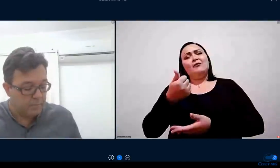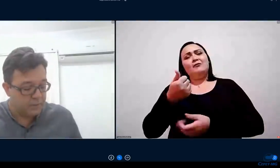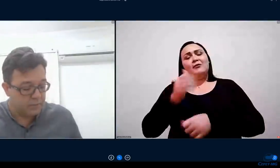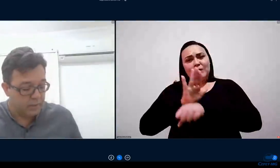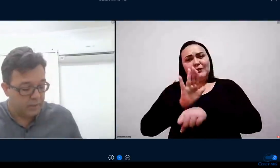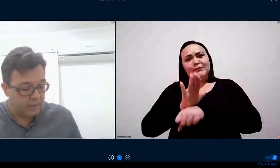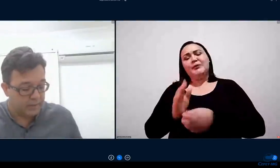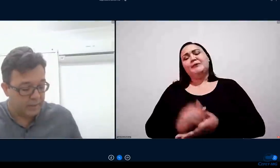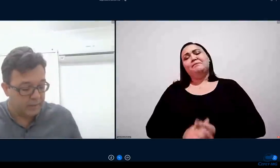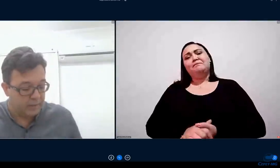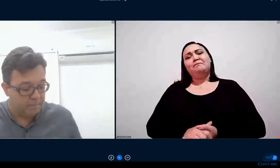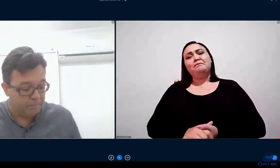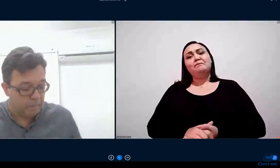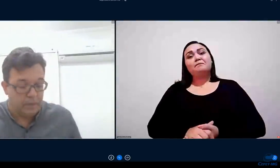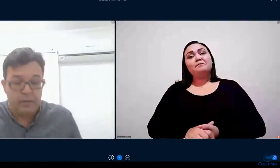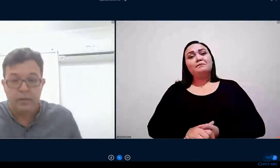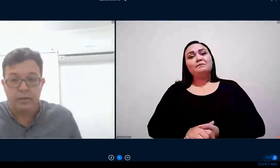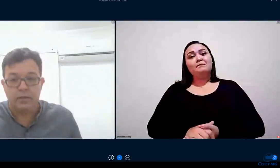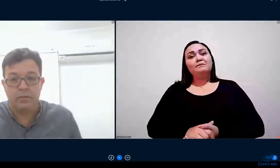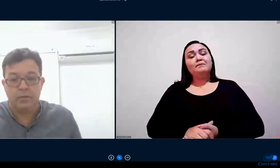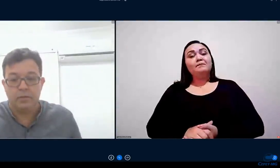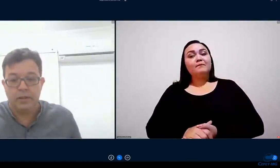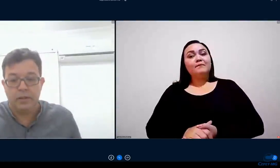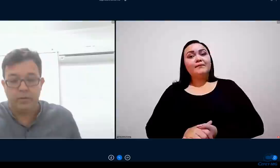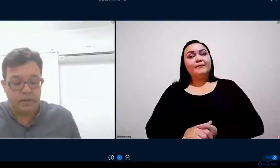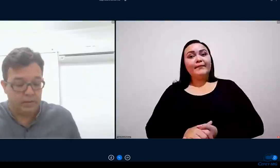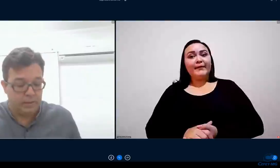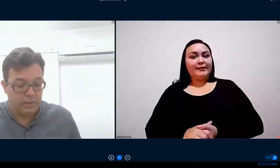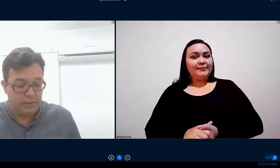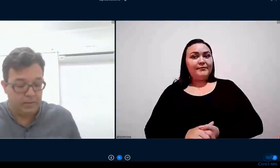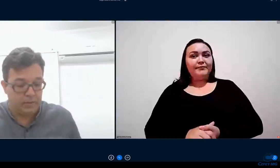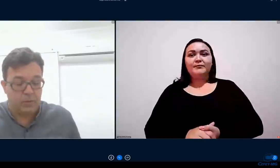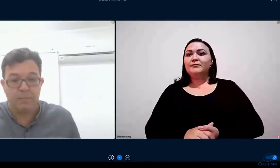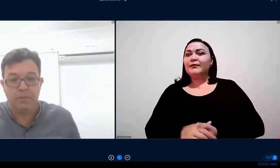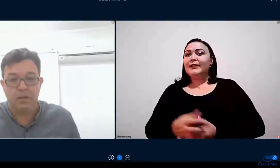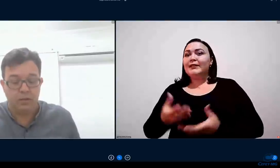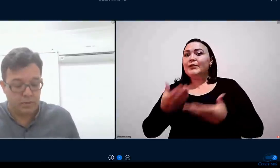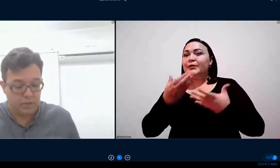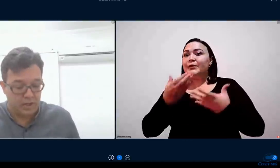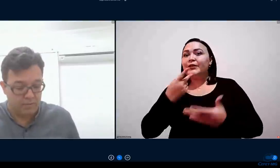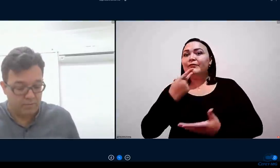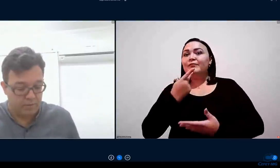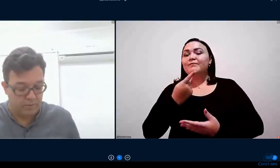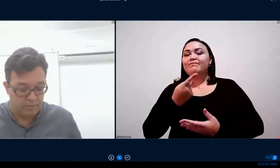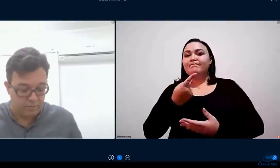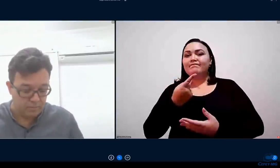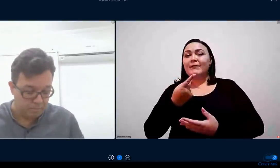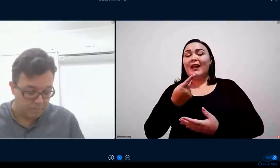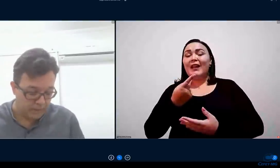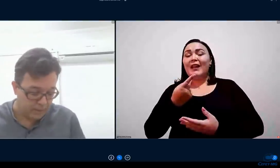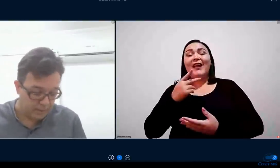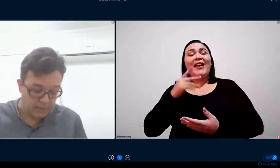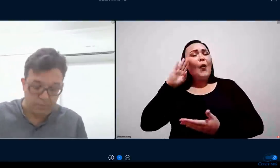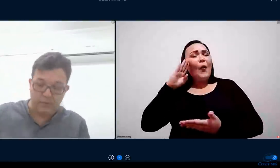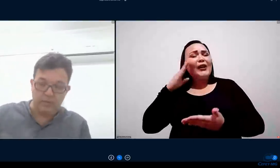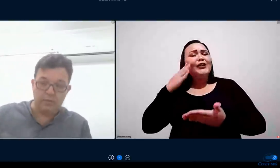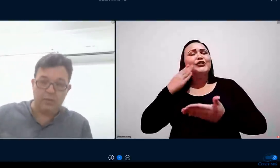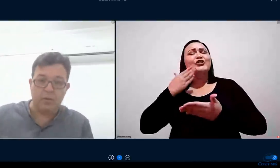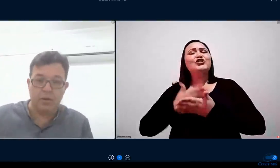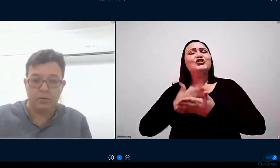mas eu quero relatar aqui não eu creio que que o caminho a chave para